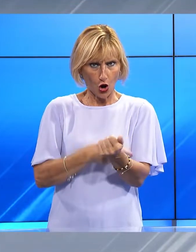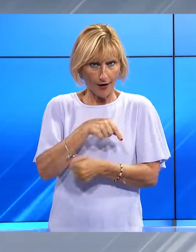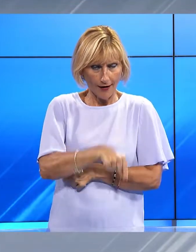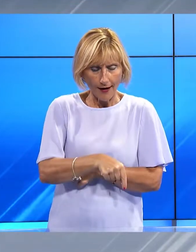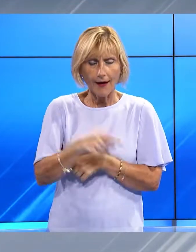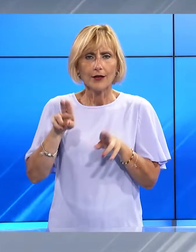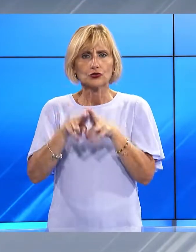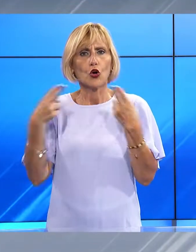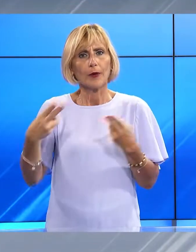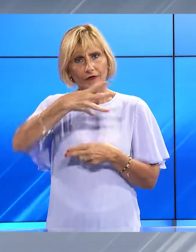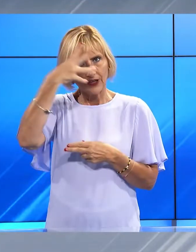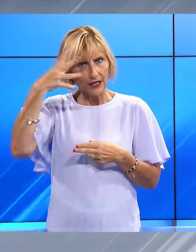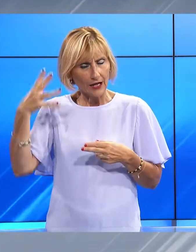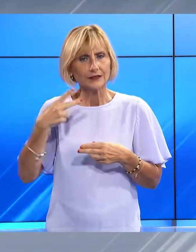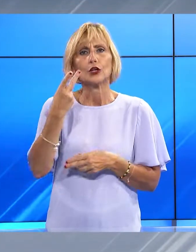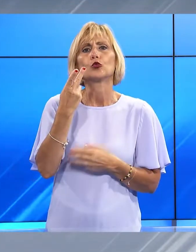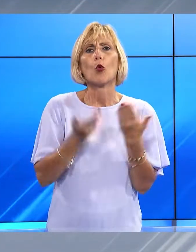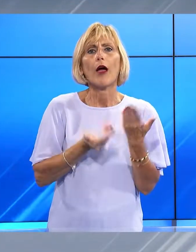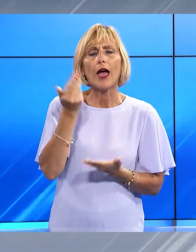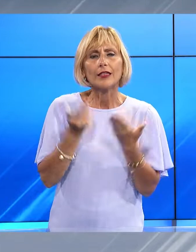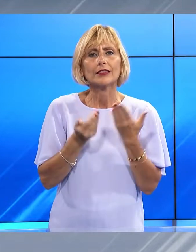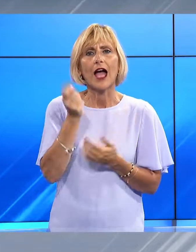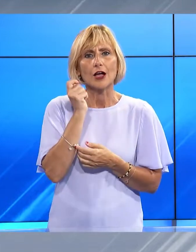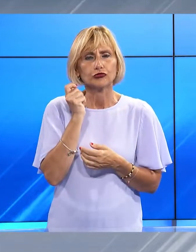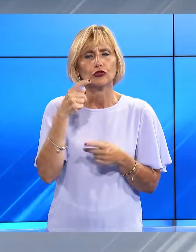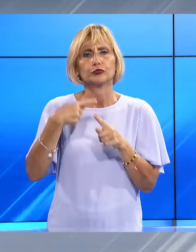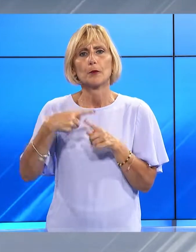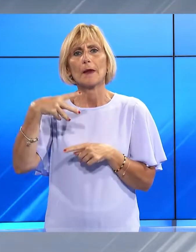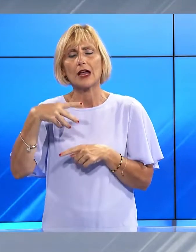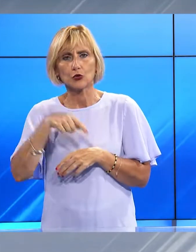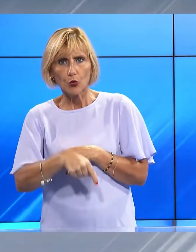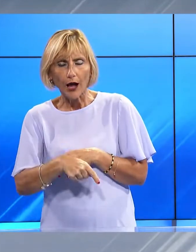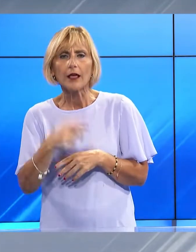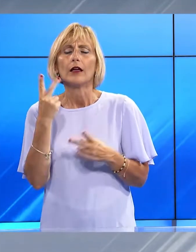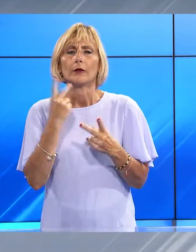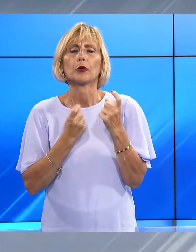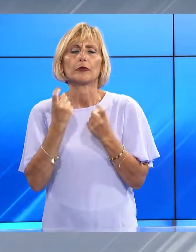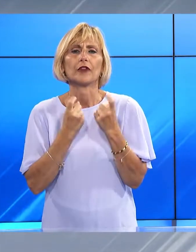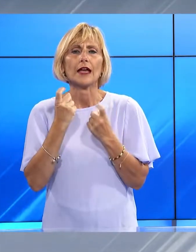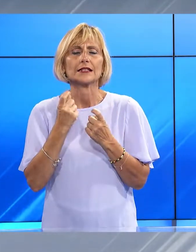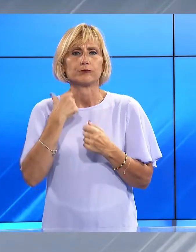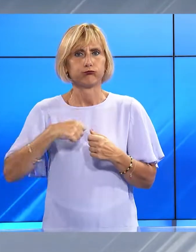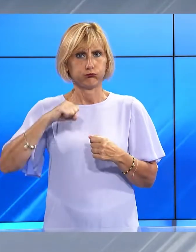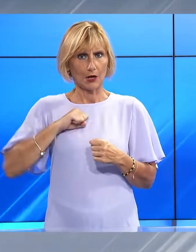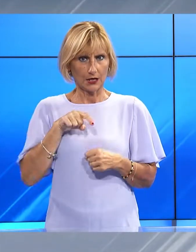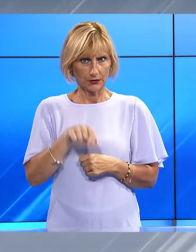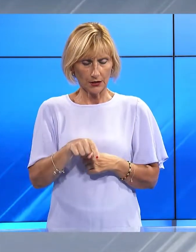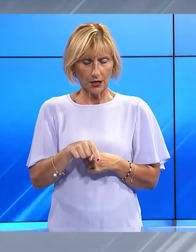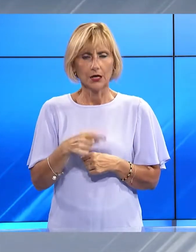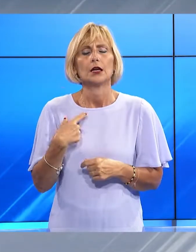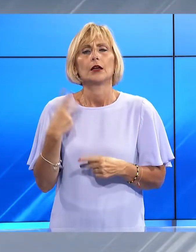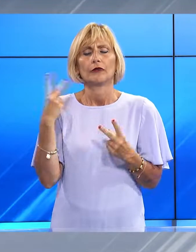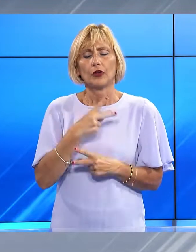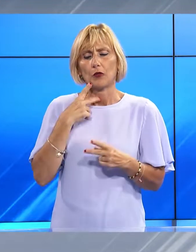Guardia di Finanza con due etti di hashish e marijuana importati dalla Spagna. I finanziari del gruppo di Massacarrara hanno intercettato un pacco sospetto